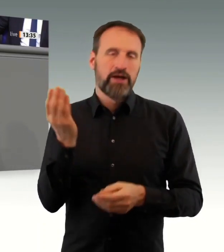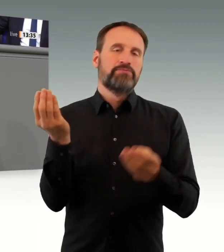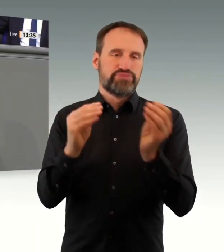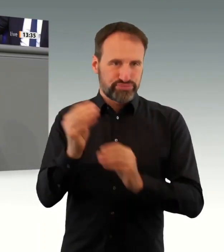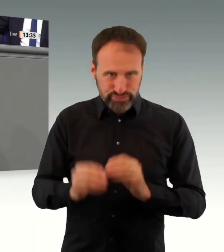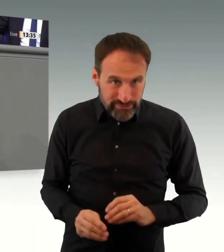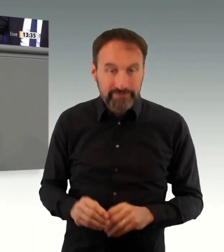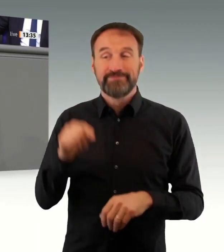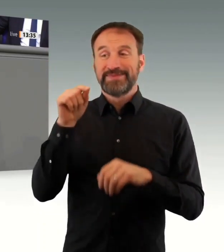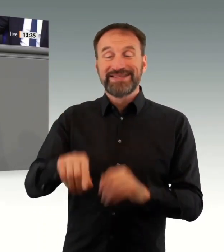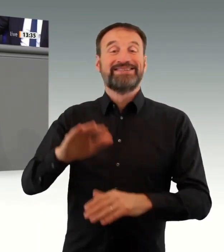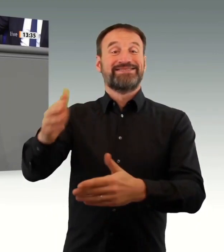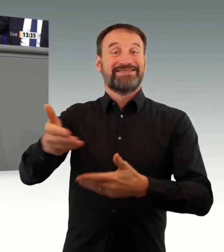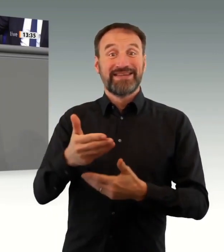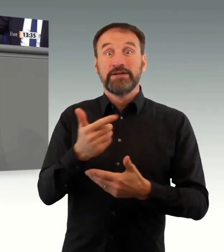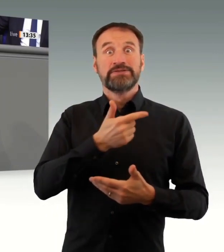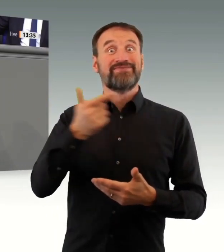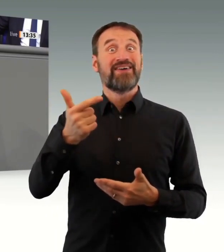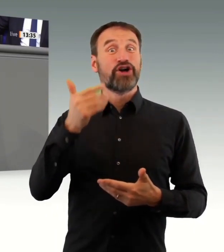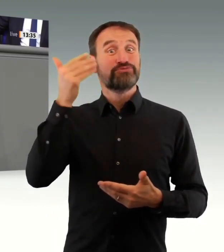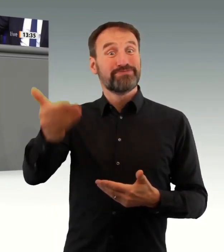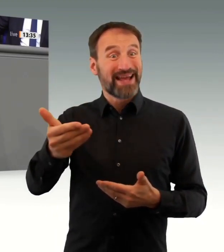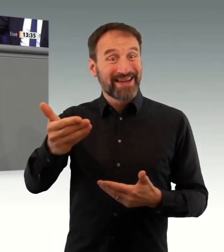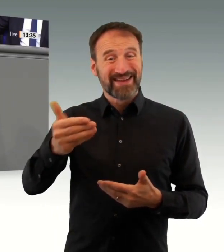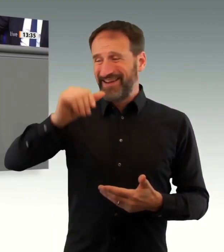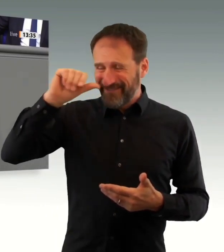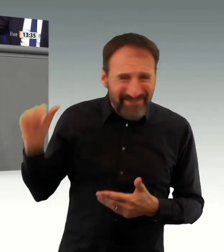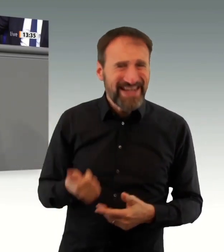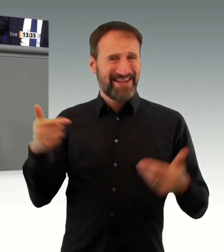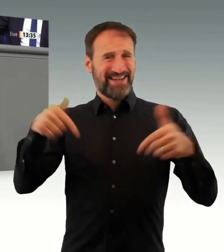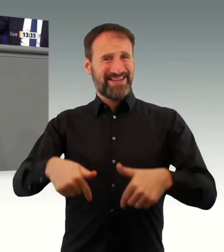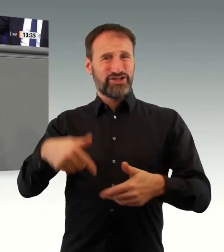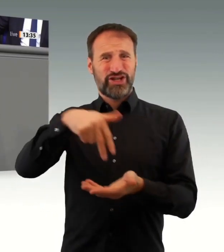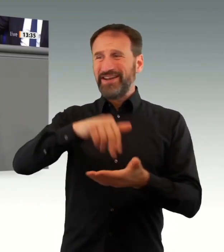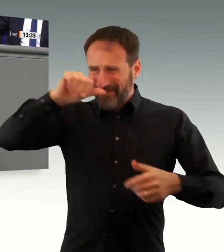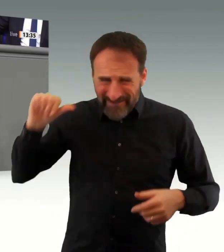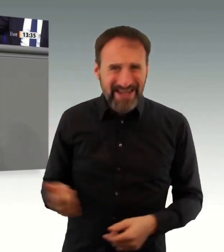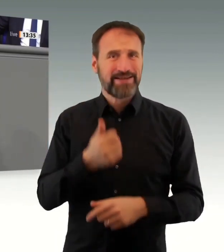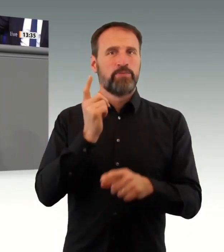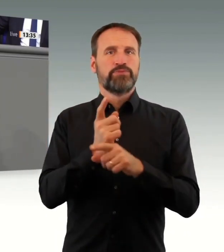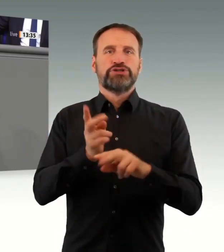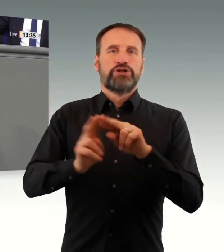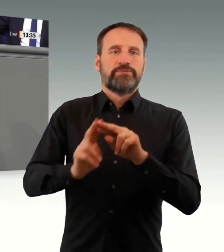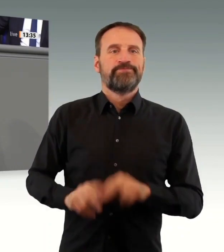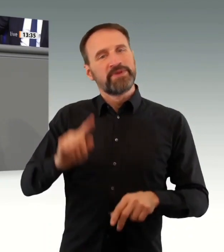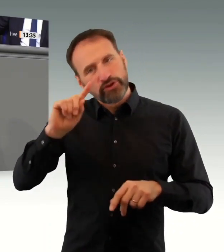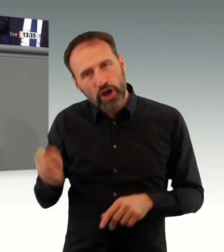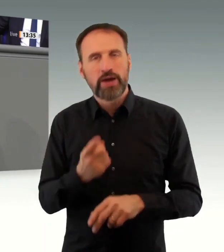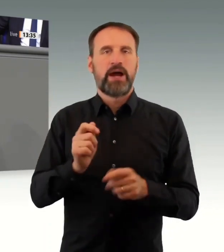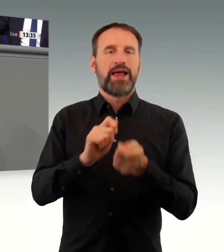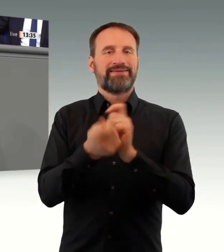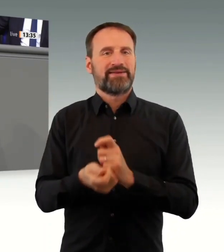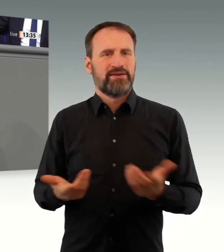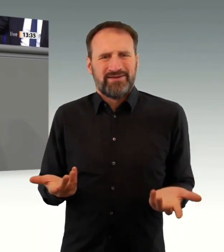irgendwie die Länder. Das ist das Parlament, das ist der Deutsche Bundestag. Das sind wir, die das beschließen. Und deswegen sagen wir, wir wollen vorbereitet sein.